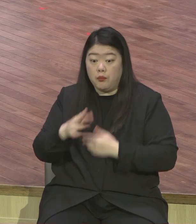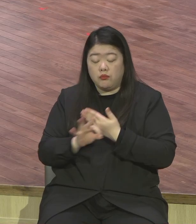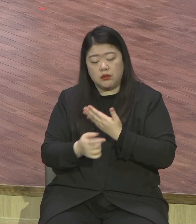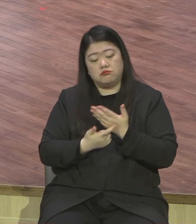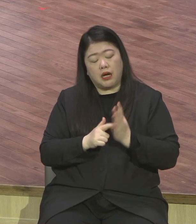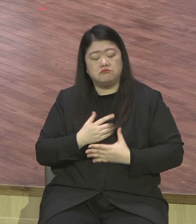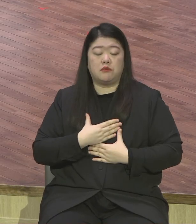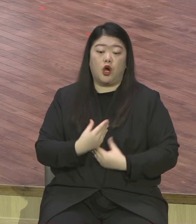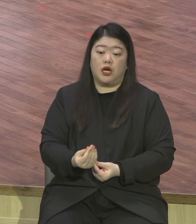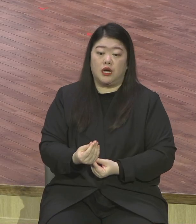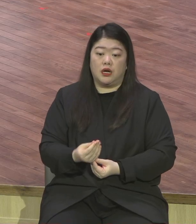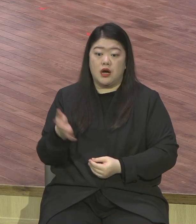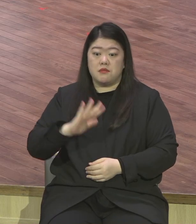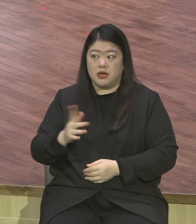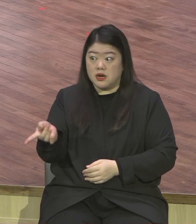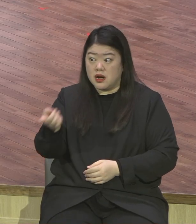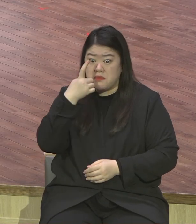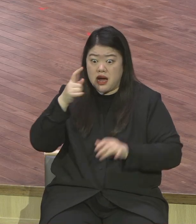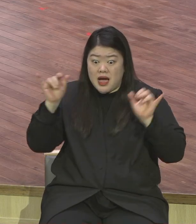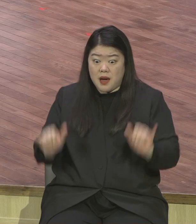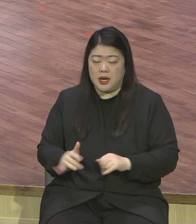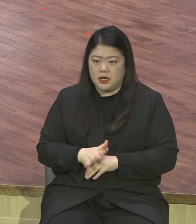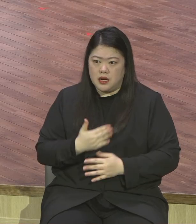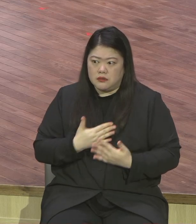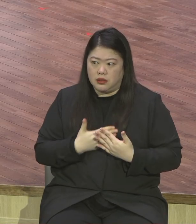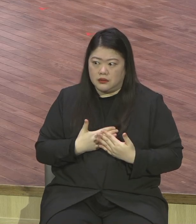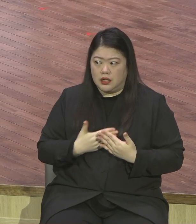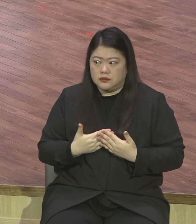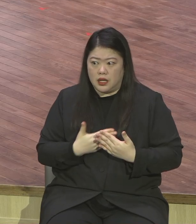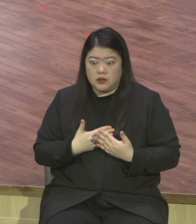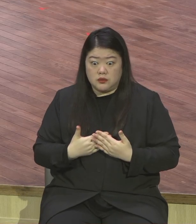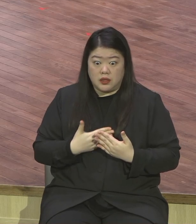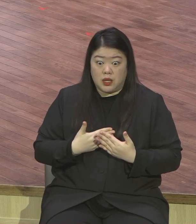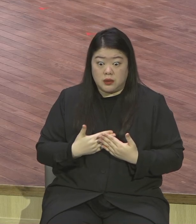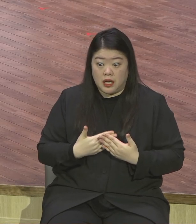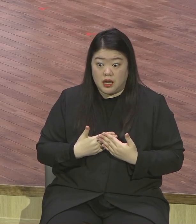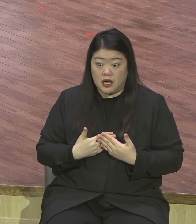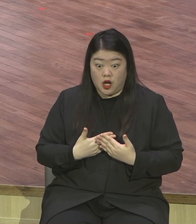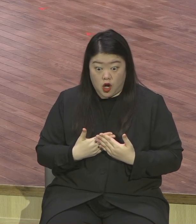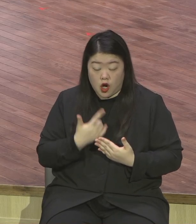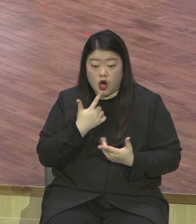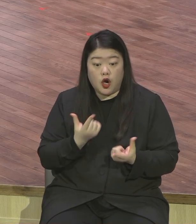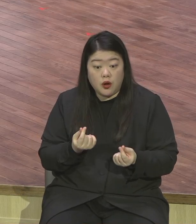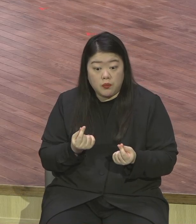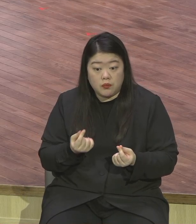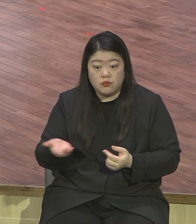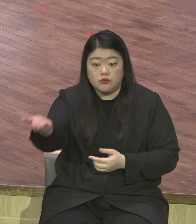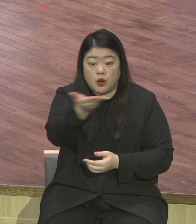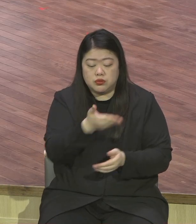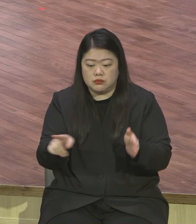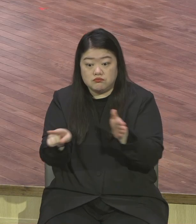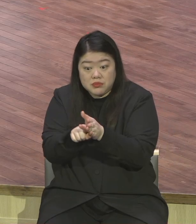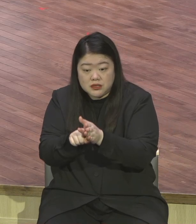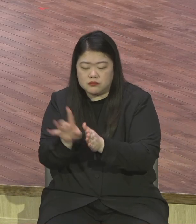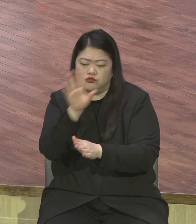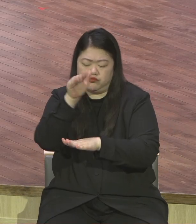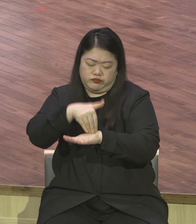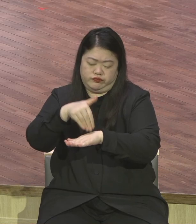새털 인생이 뭐예요 새털 인생 사전 1장 1절 3절 8절입니다 이게 새털 인생이에요